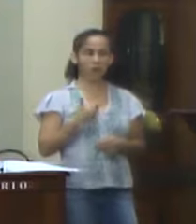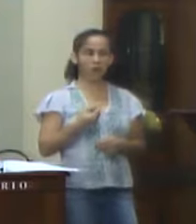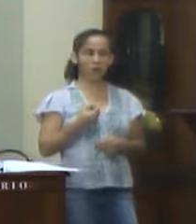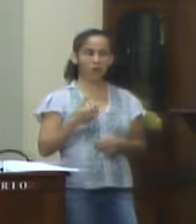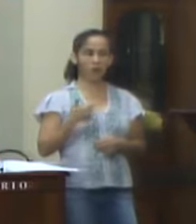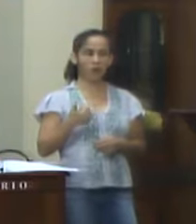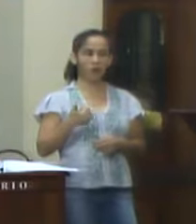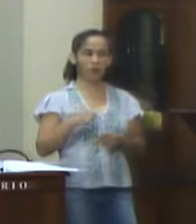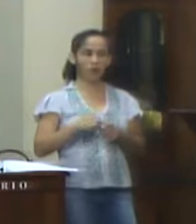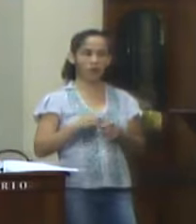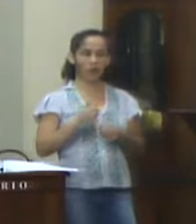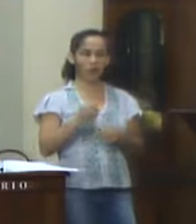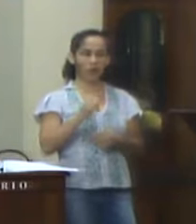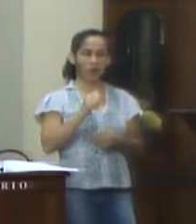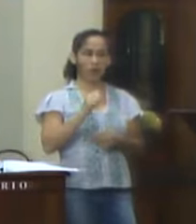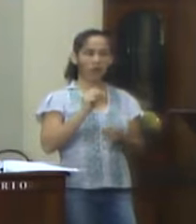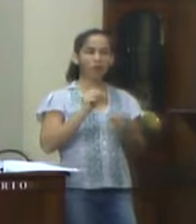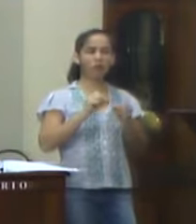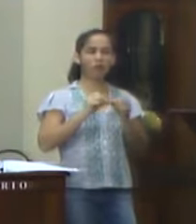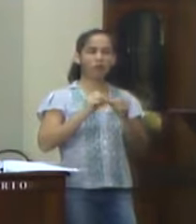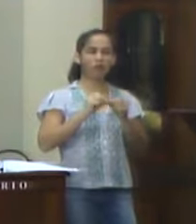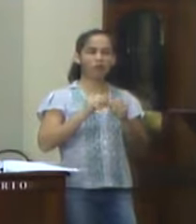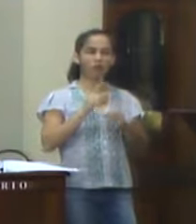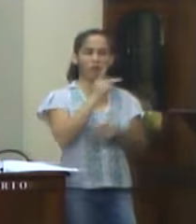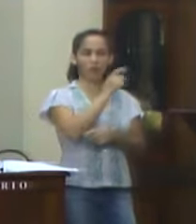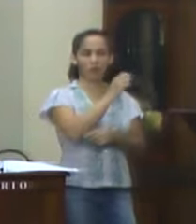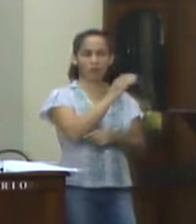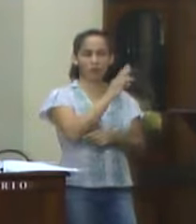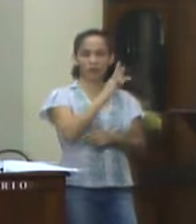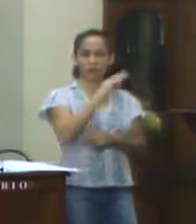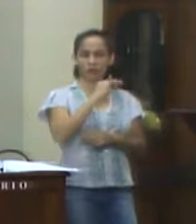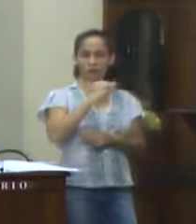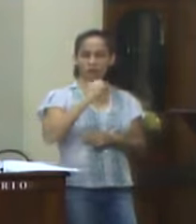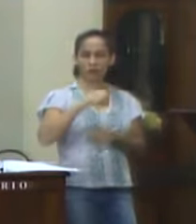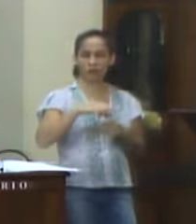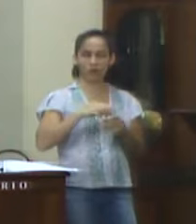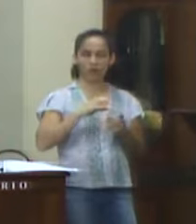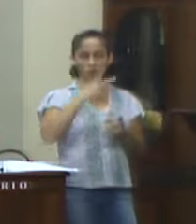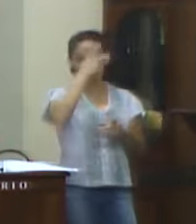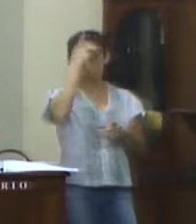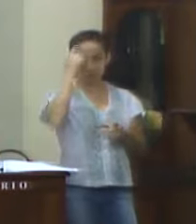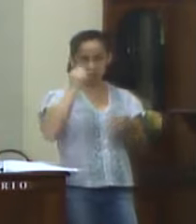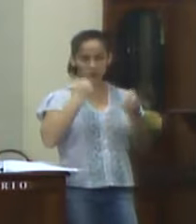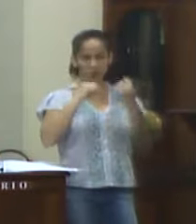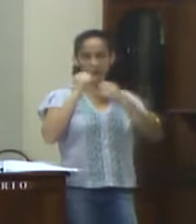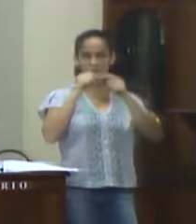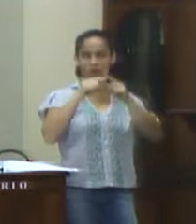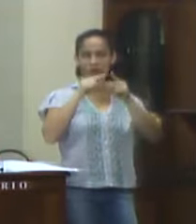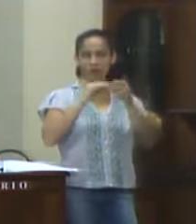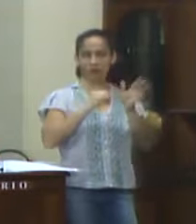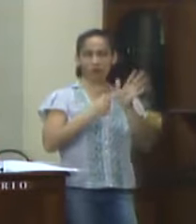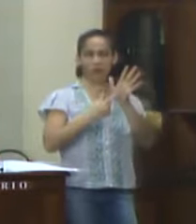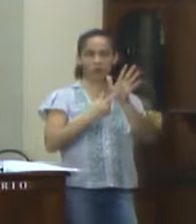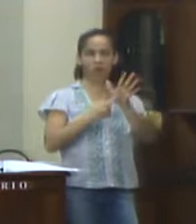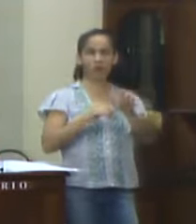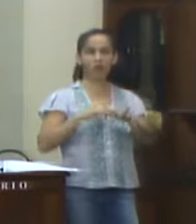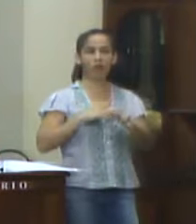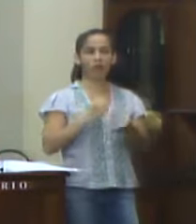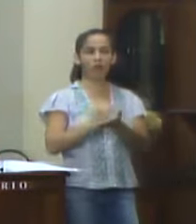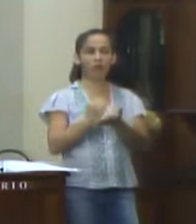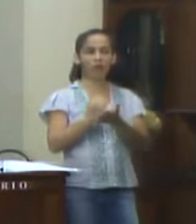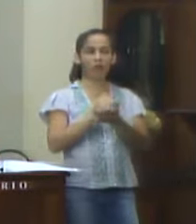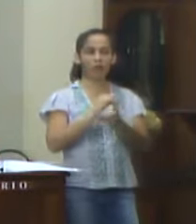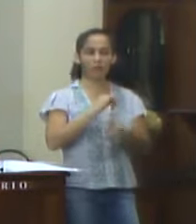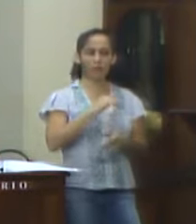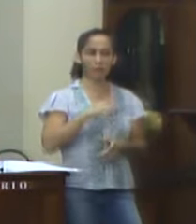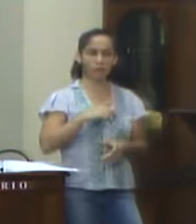a ação, função, patrocínio a atletas em competições oficiais, chanceladas por entidades representantes, onde o